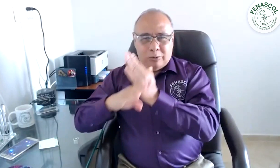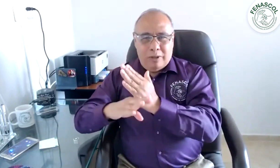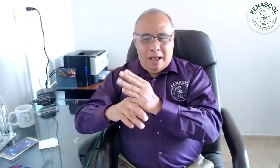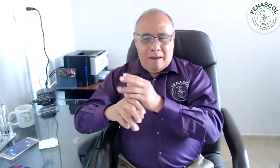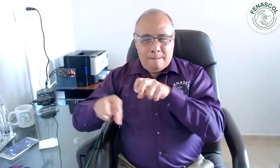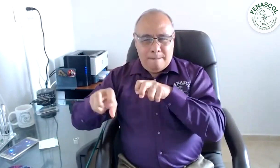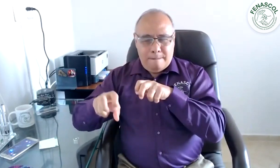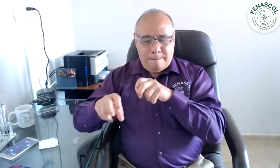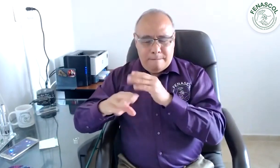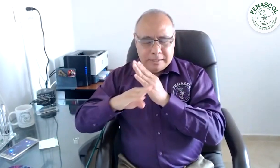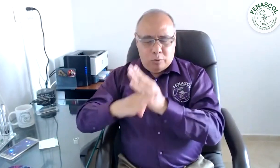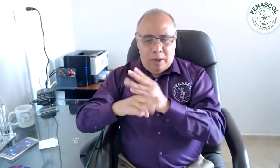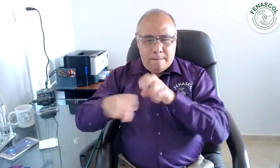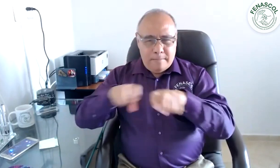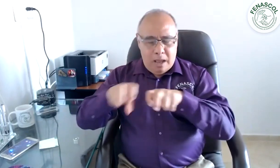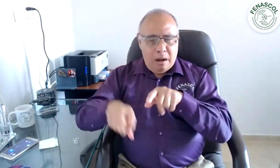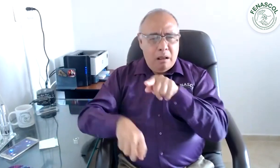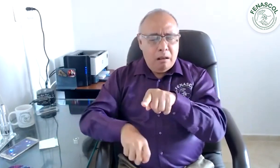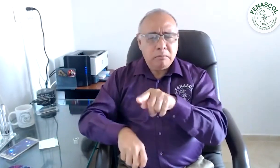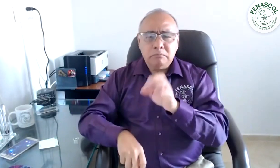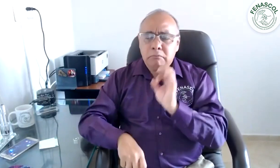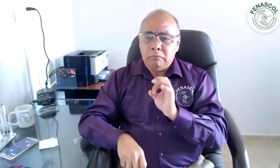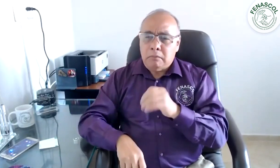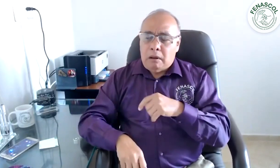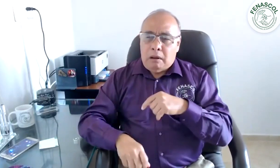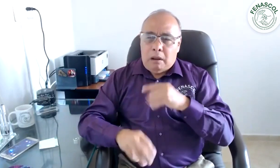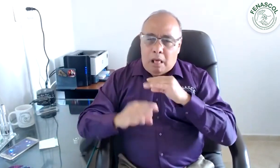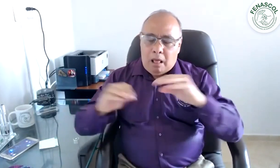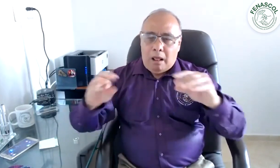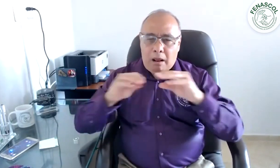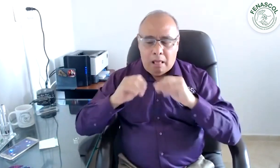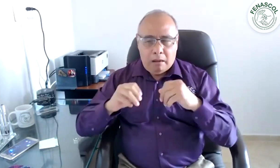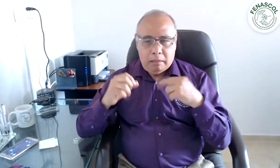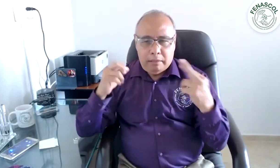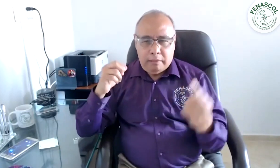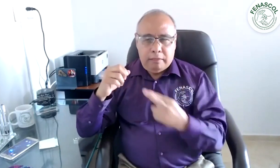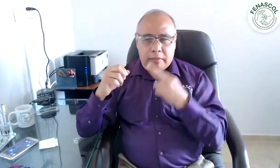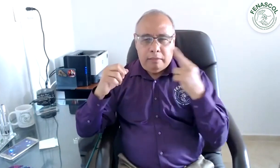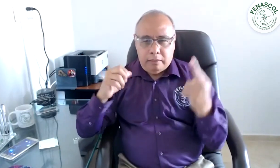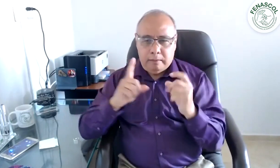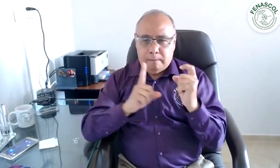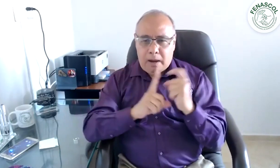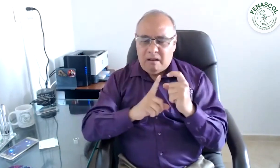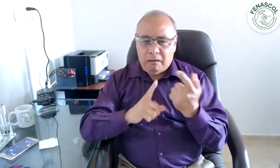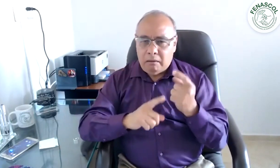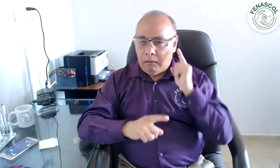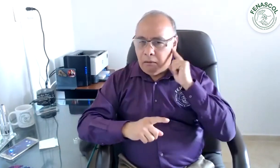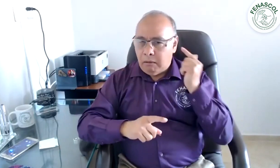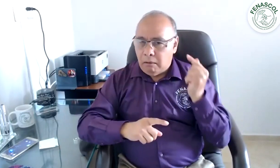como el director nacional de la Agencia de Seguridad Vial usan de manera reiterada el término